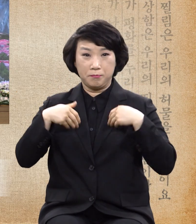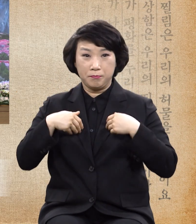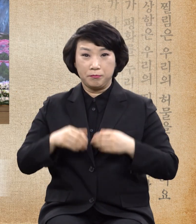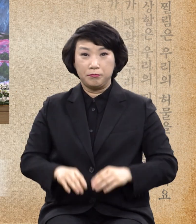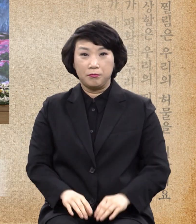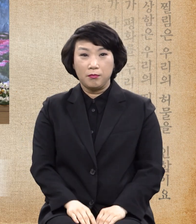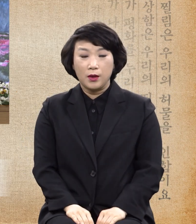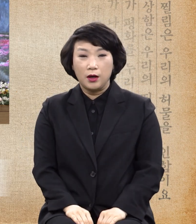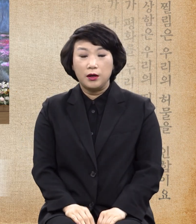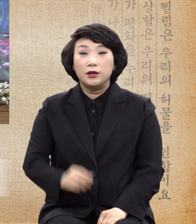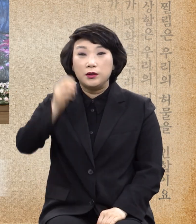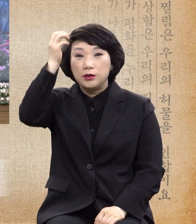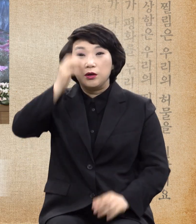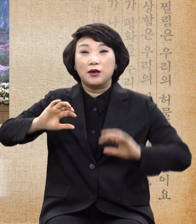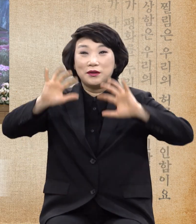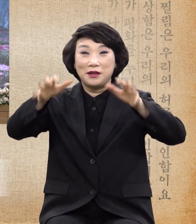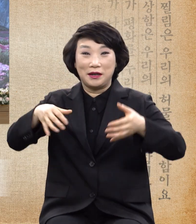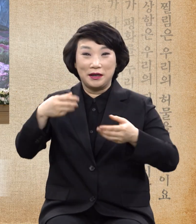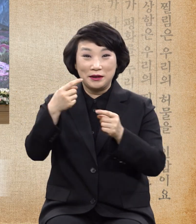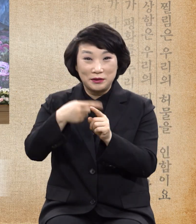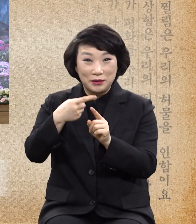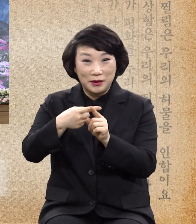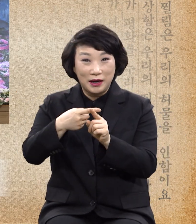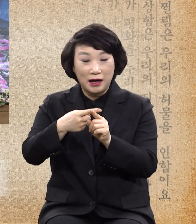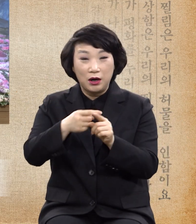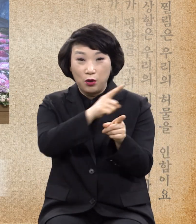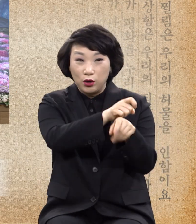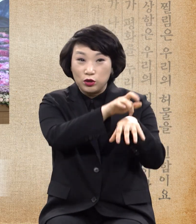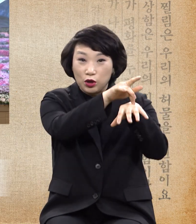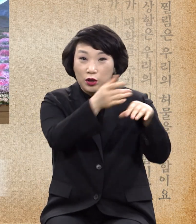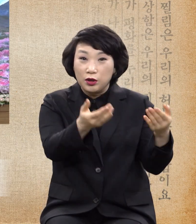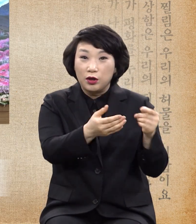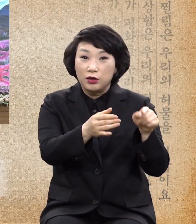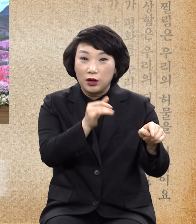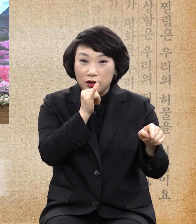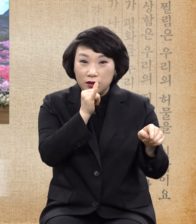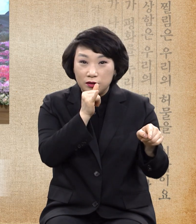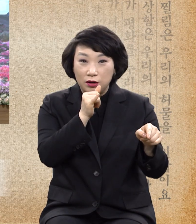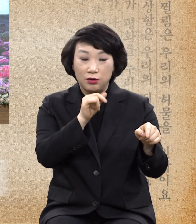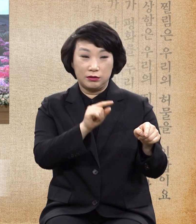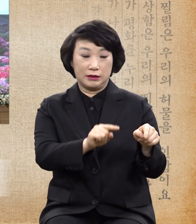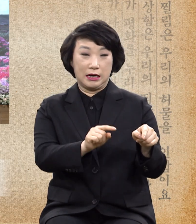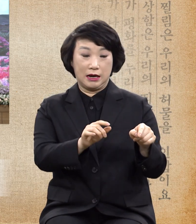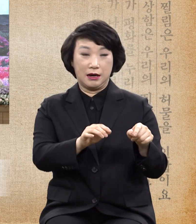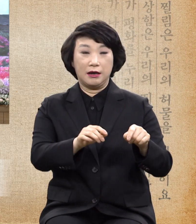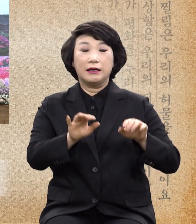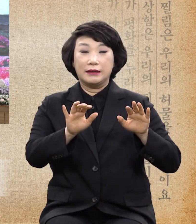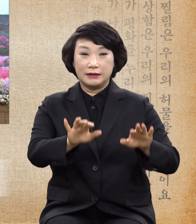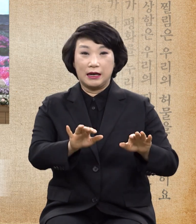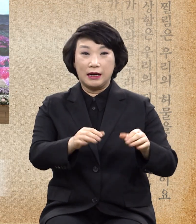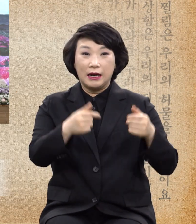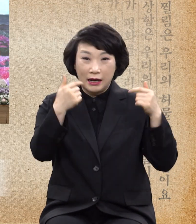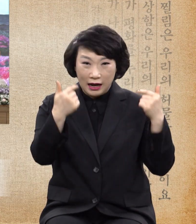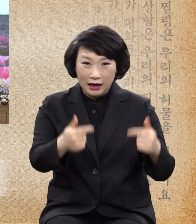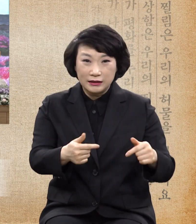영적인 세계도 그래 마귀 사단 귀신은 있는 힘을 다해서 우리는